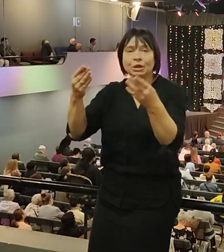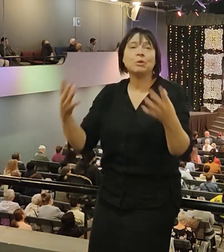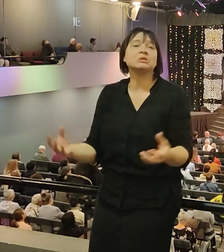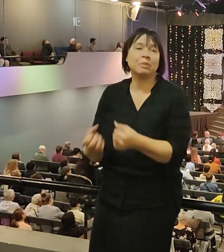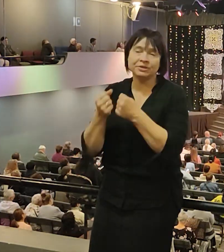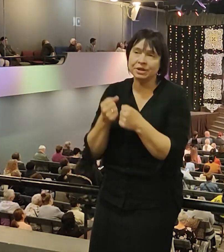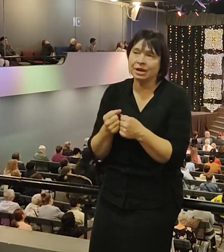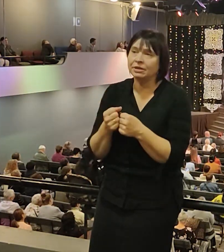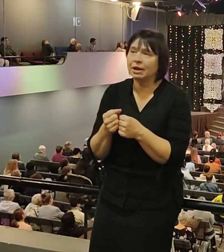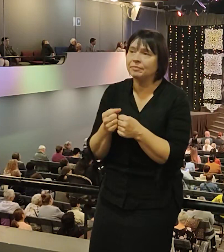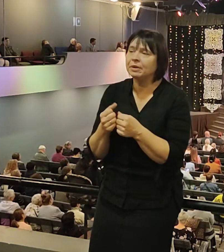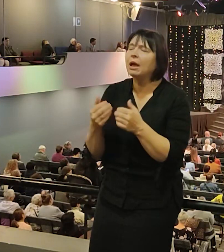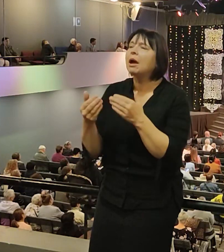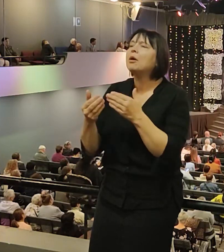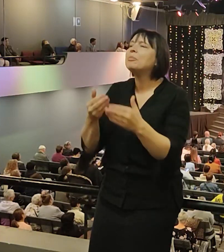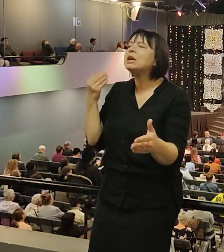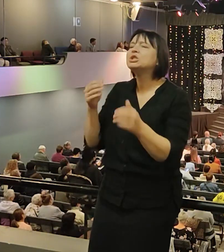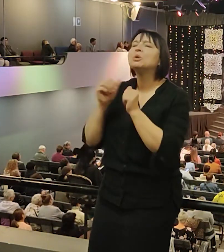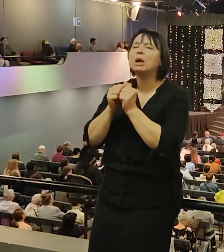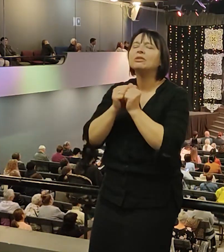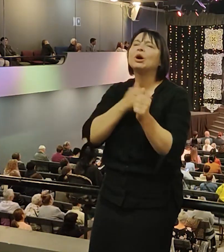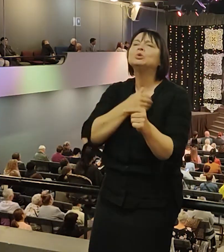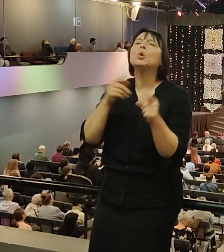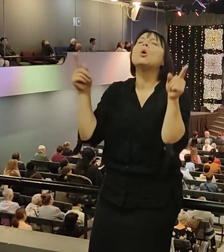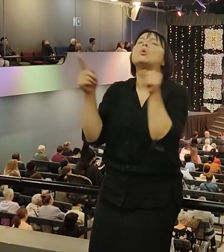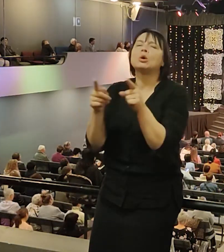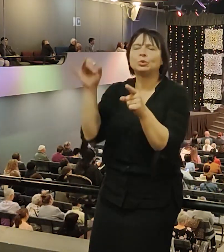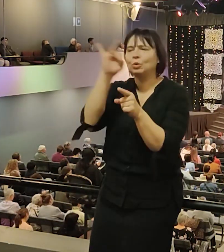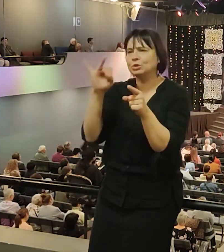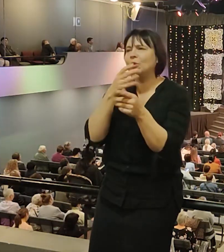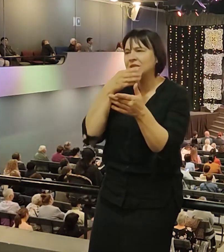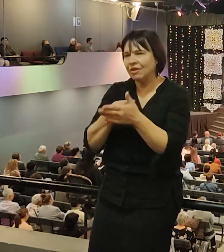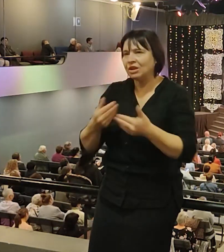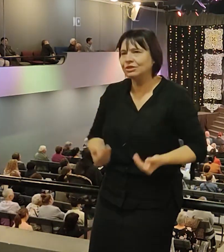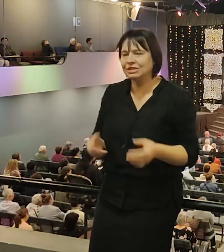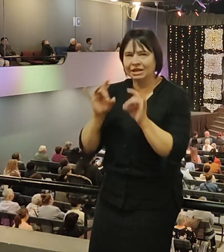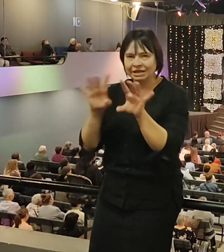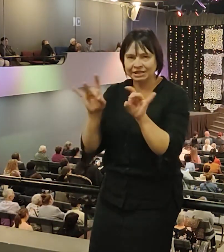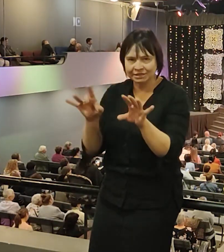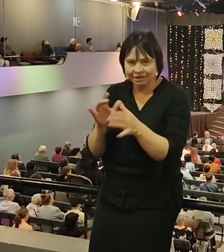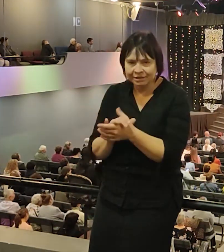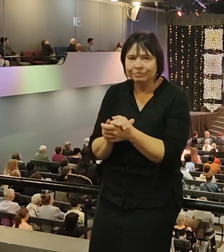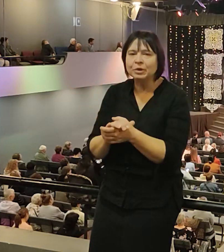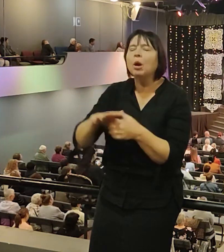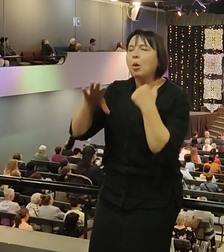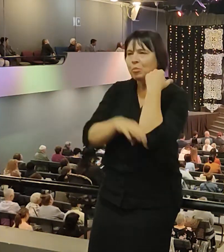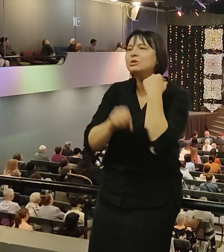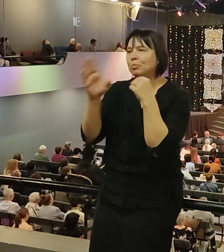Прежде чем я буду молиться, расскажу вам еще одну короткую историю из моей жизни. Потом будем молиться.